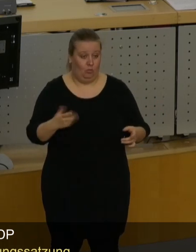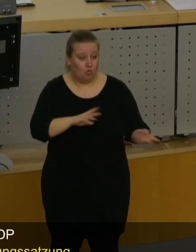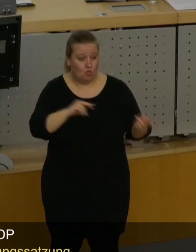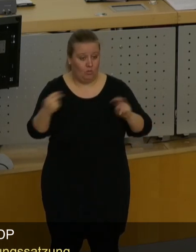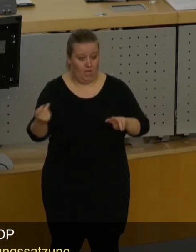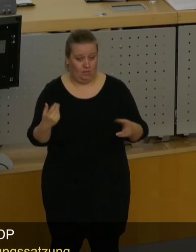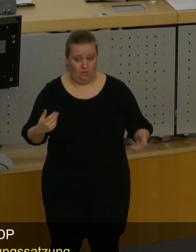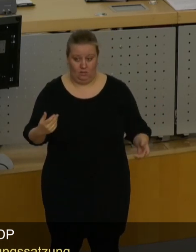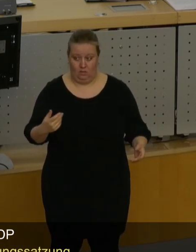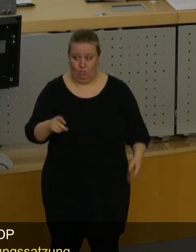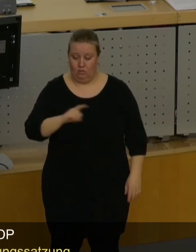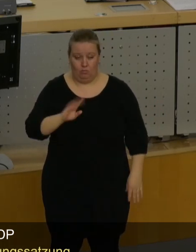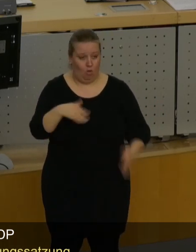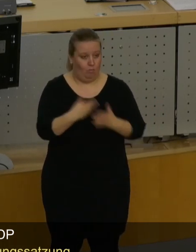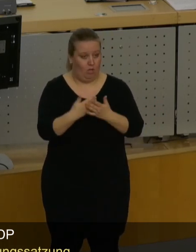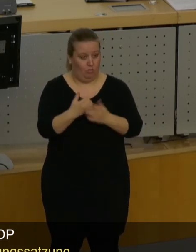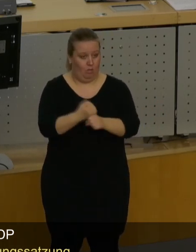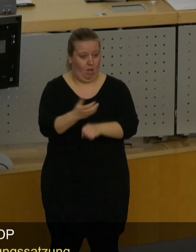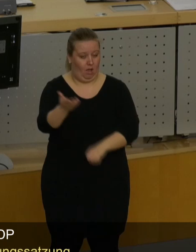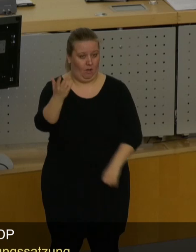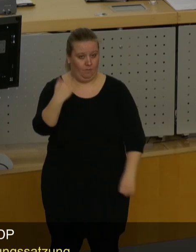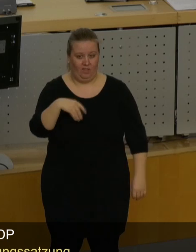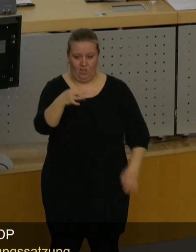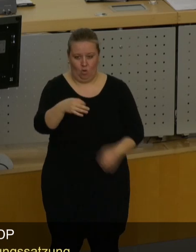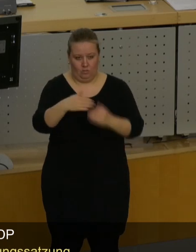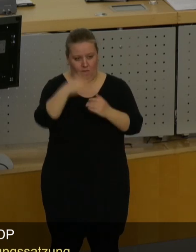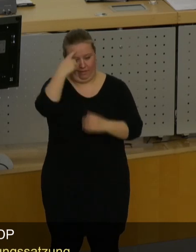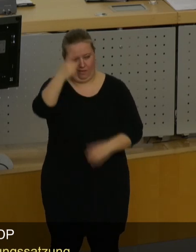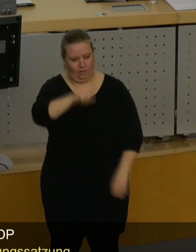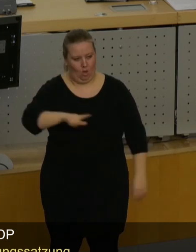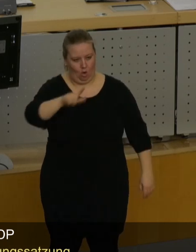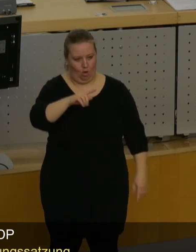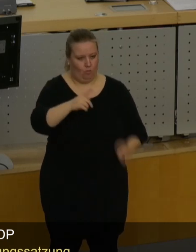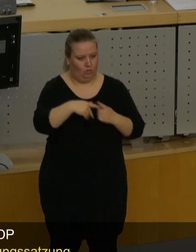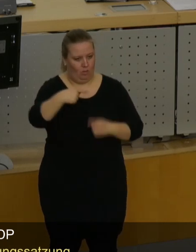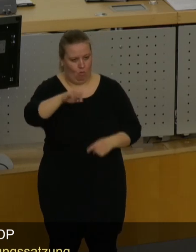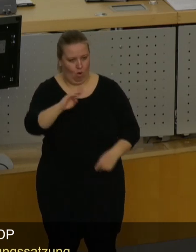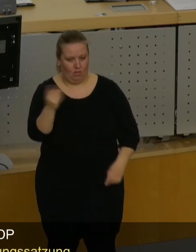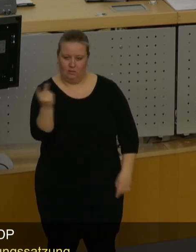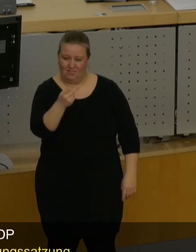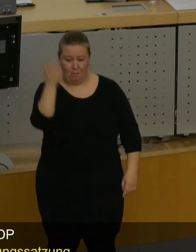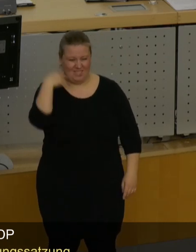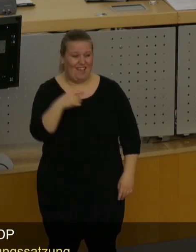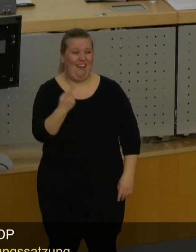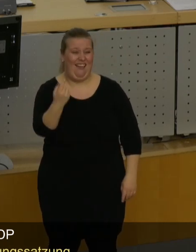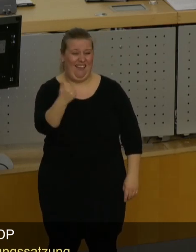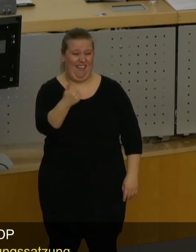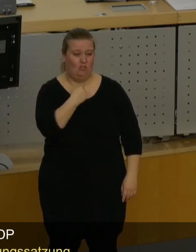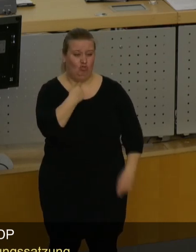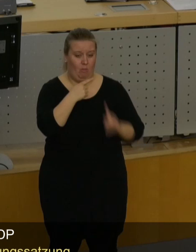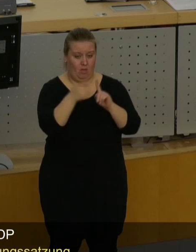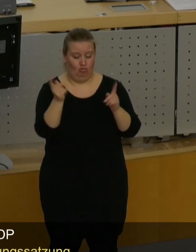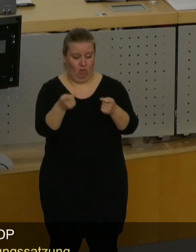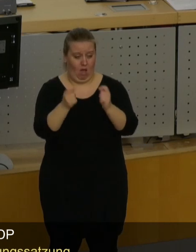umzusetzen. Ich kann da ein Beispiel machen. Die Ortsbeiräte Leuben und Proles haben einstimmig einen